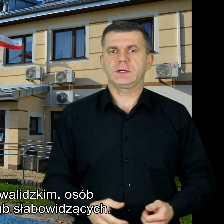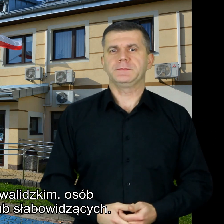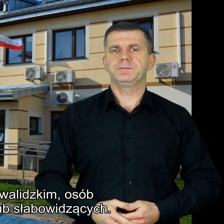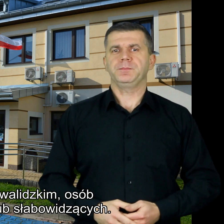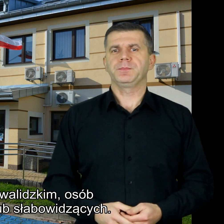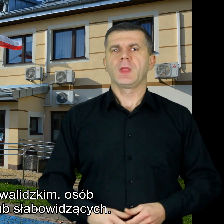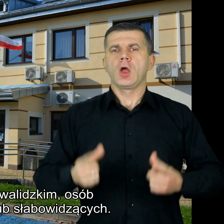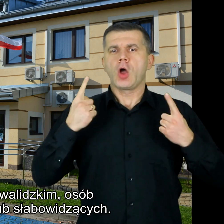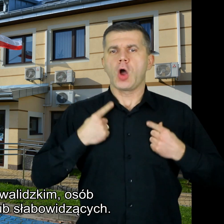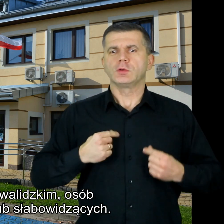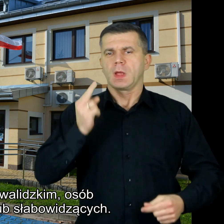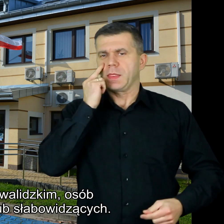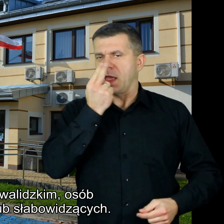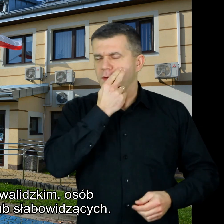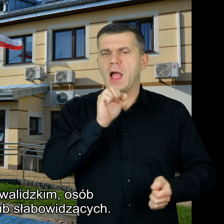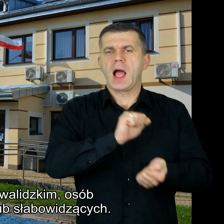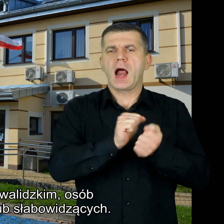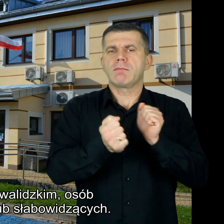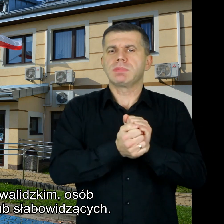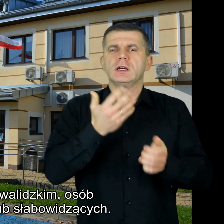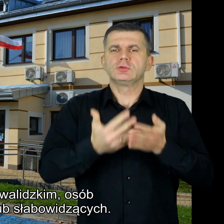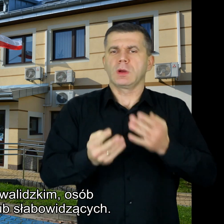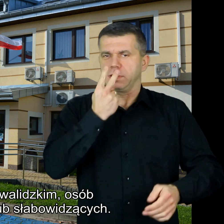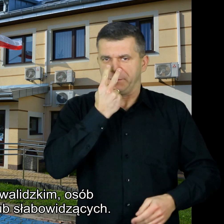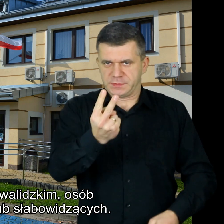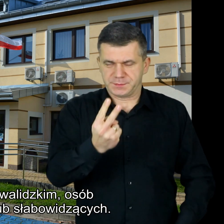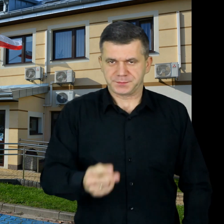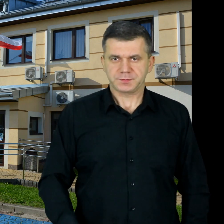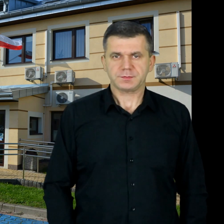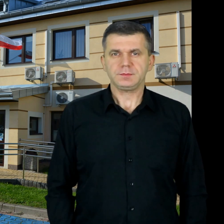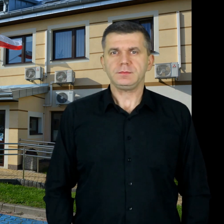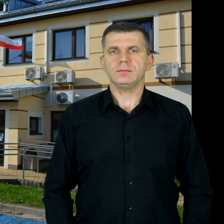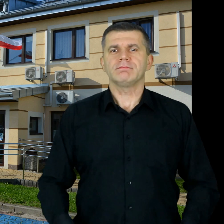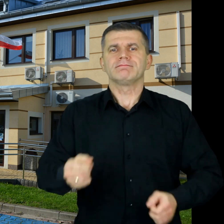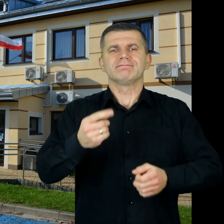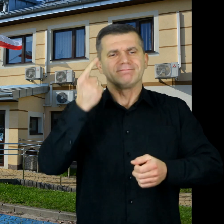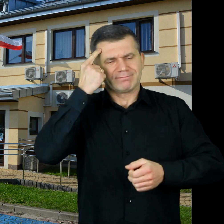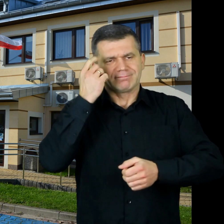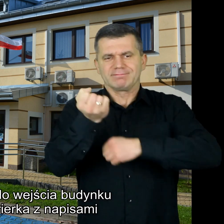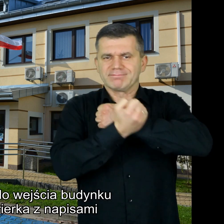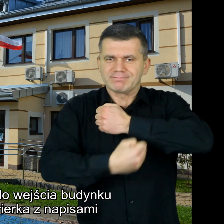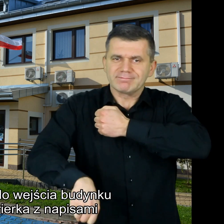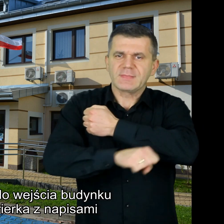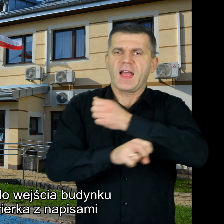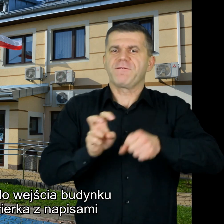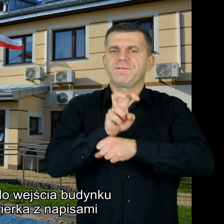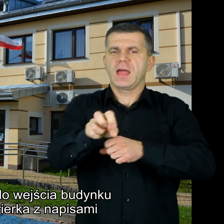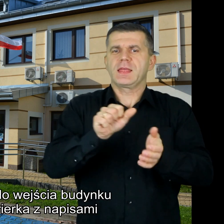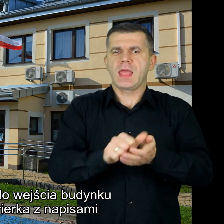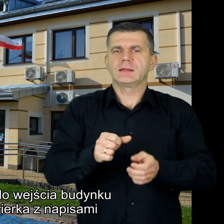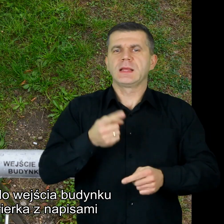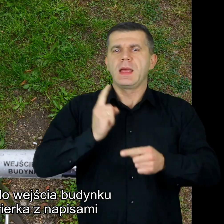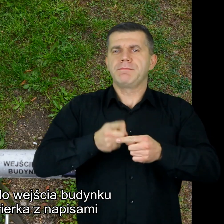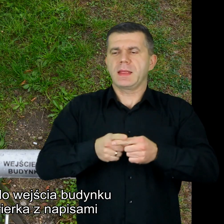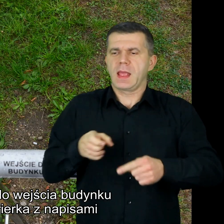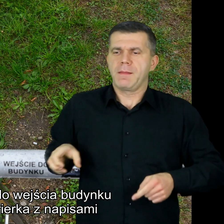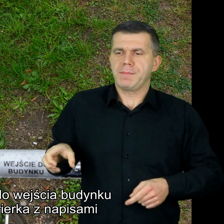inwalidzkim, osób niewidomych lub słabowidzących Alternatywnie do wejścia budynku prowadzi barierka z